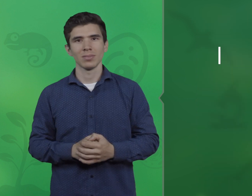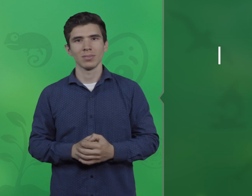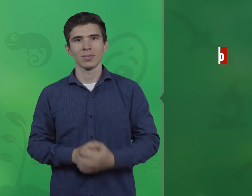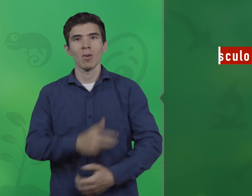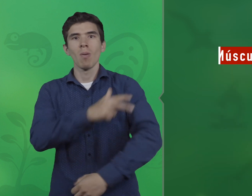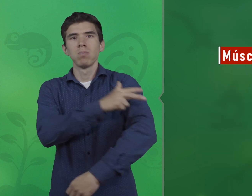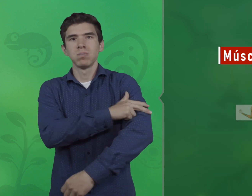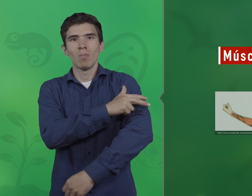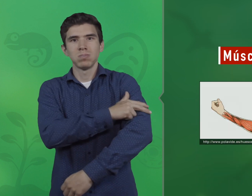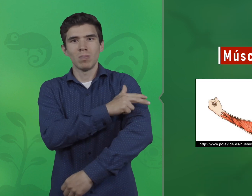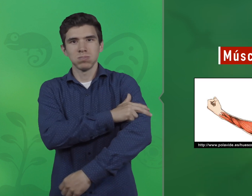Músculo